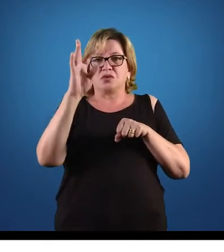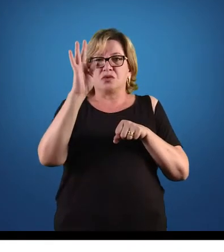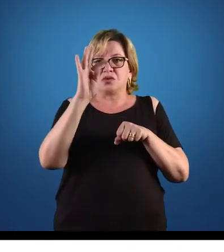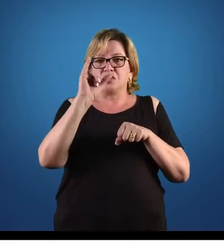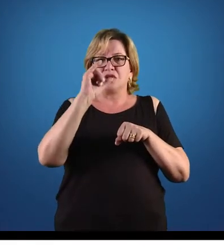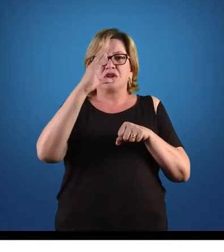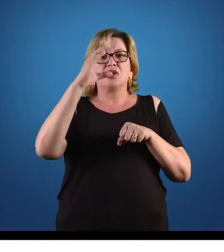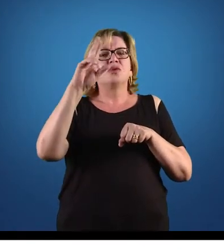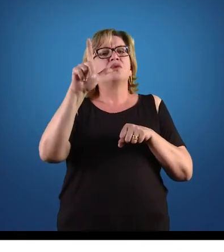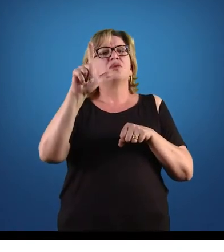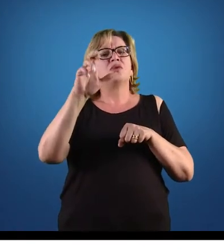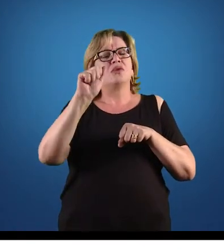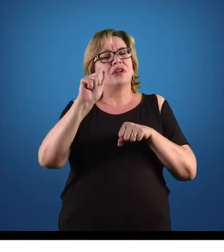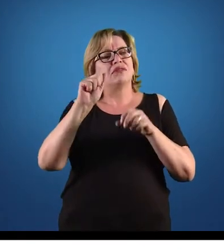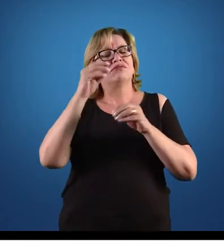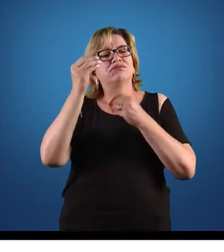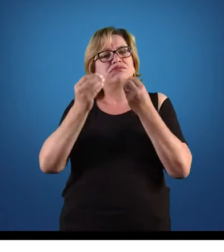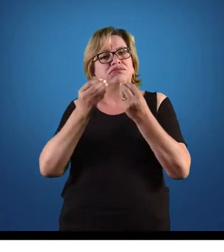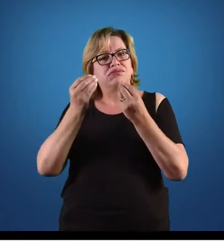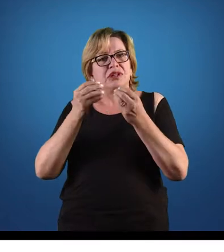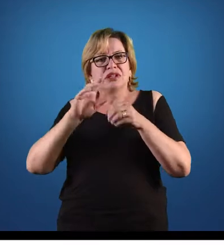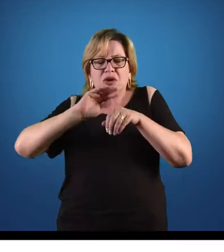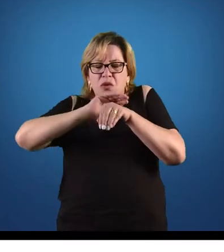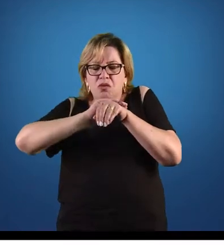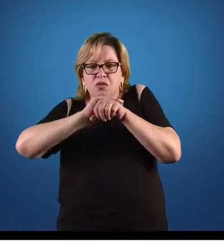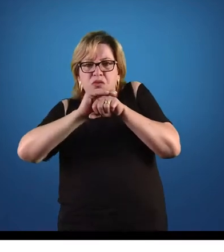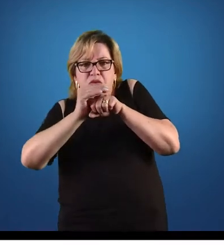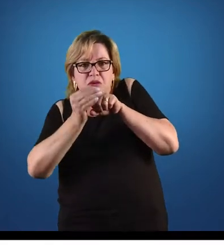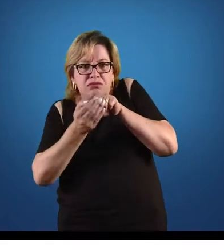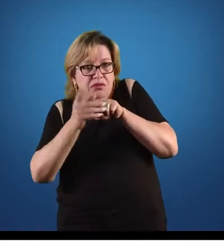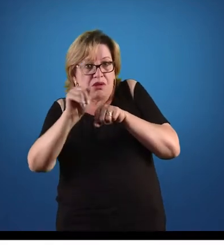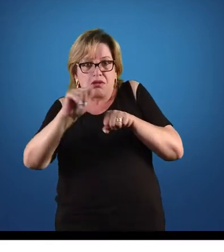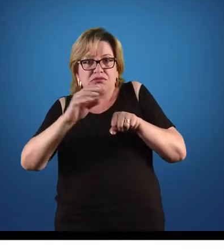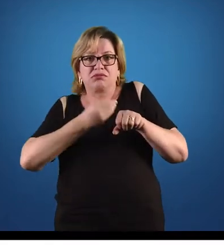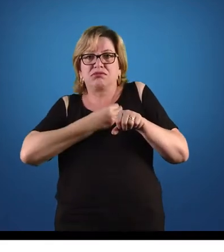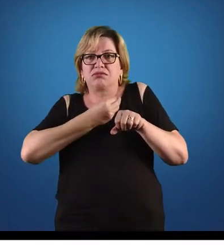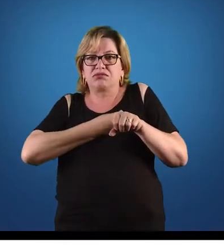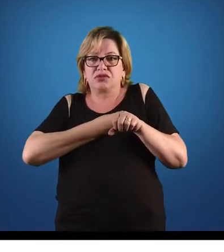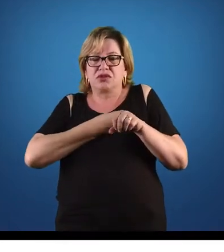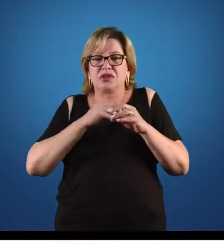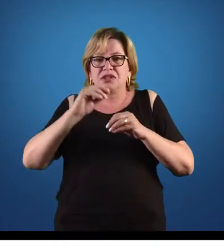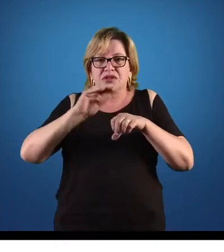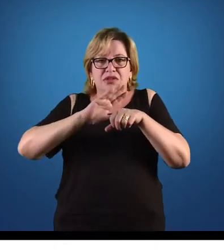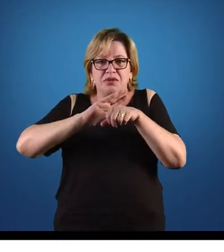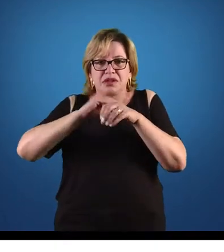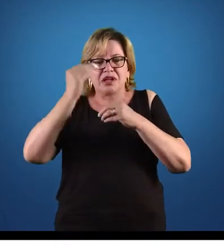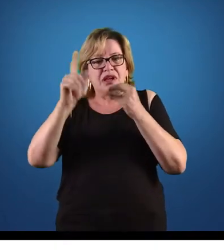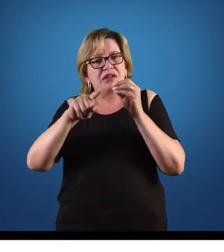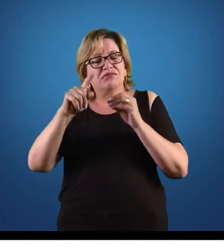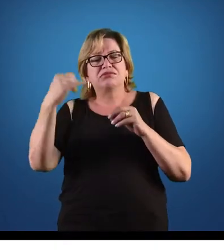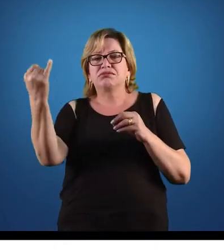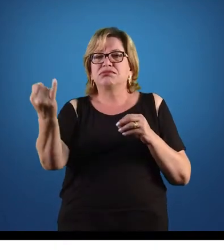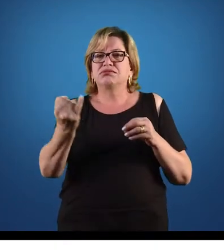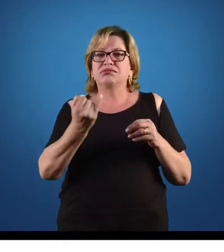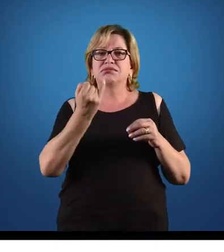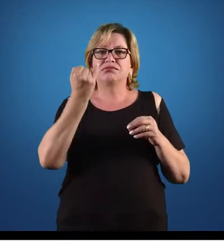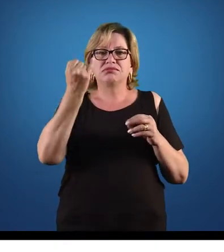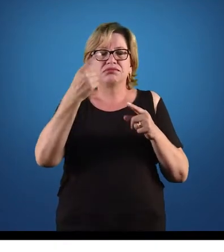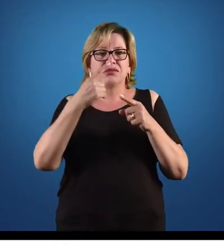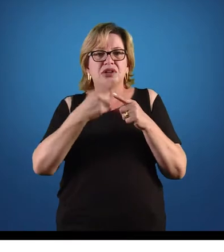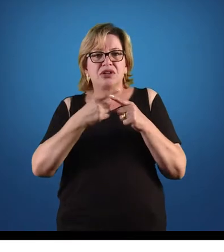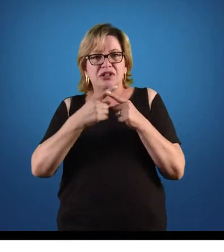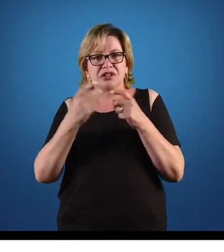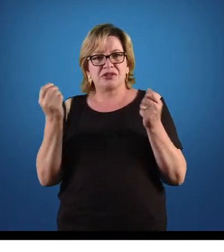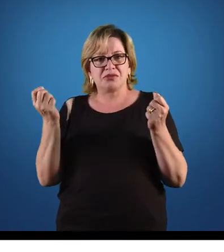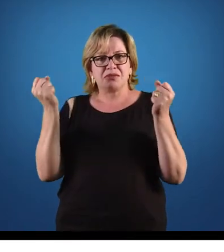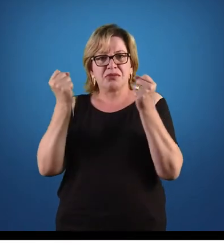funciona como se fosse um revestimento não vivo nesse corpo. E essa cutícula foi muito importante porque permite que esses